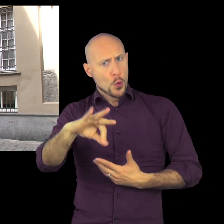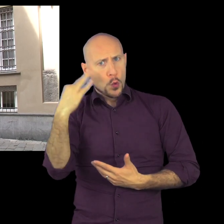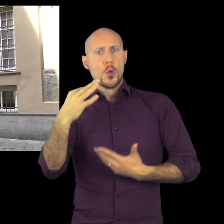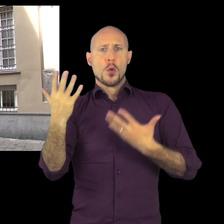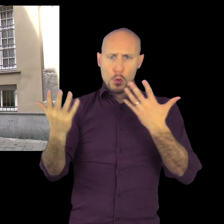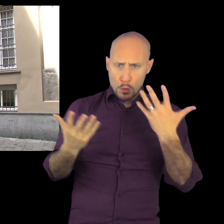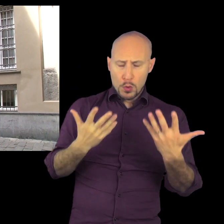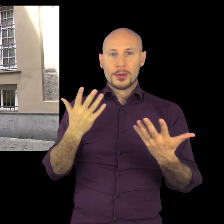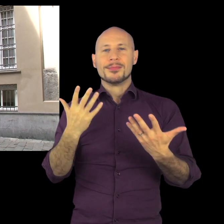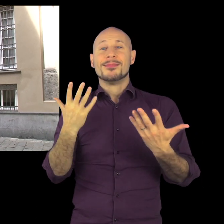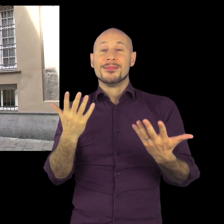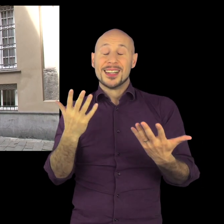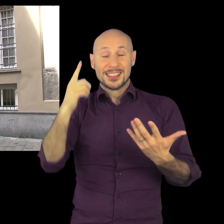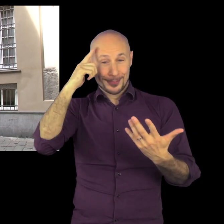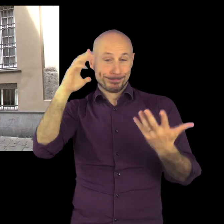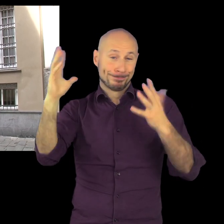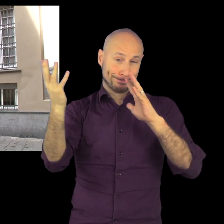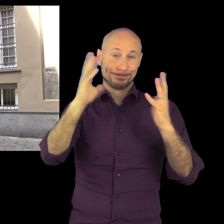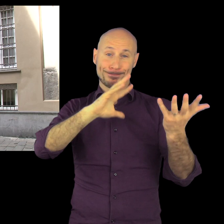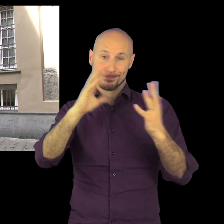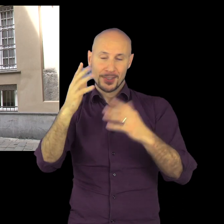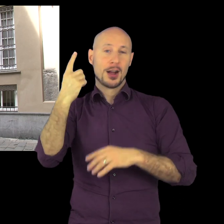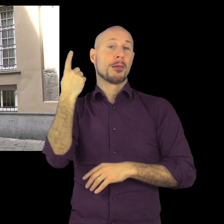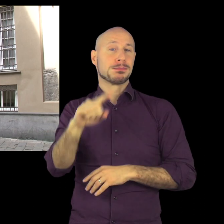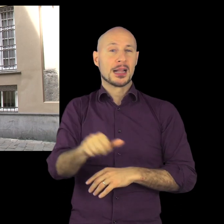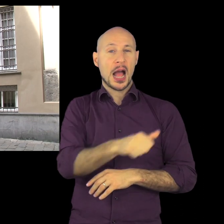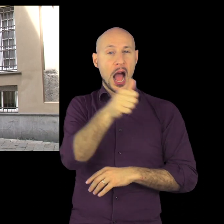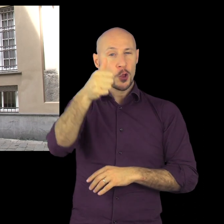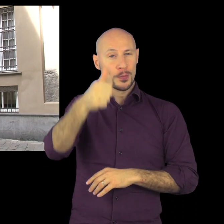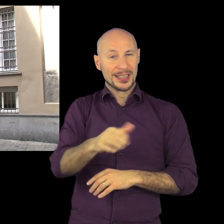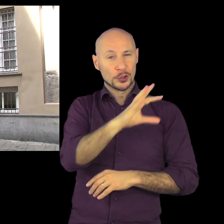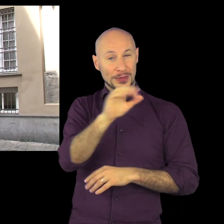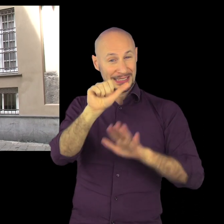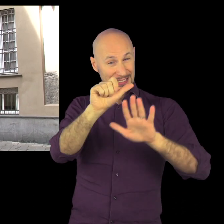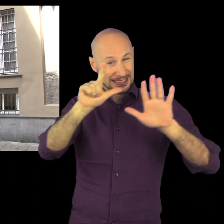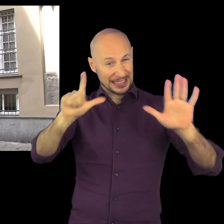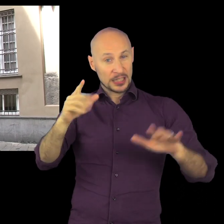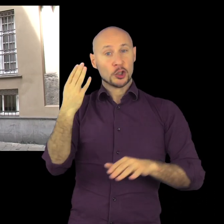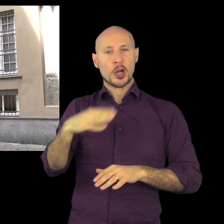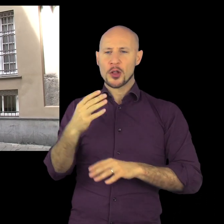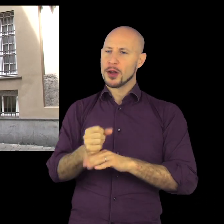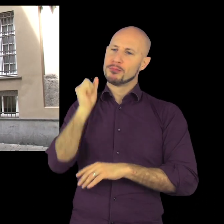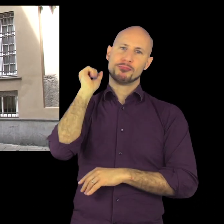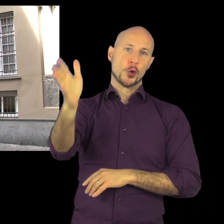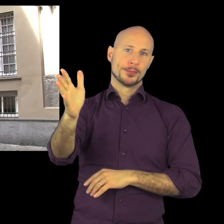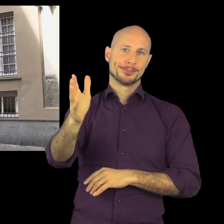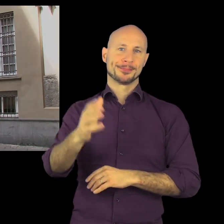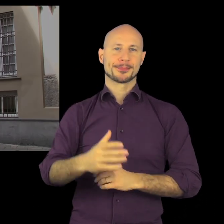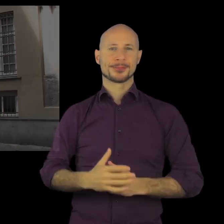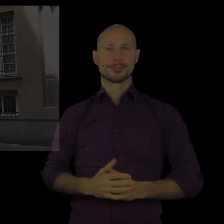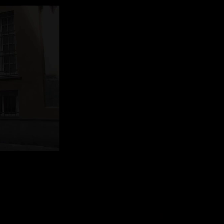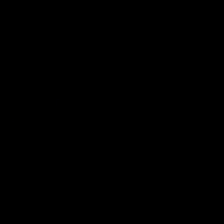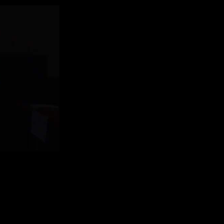Saturnina, un cosiddetto genio e sregolatezza, che venne appunto bandito dalla città di Genova nel 1567.